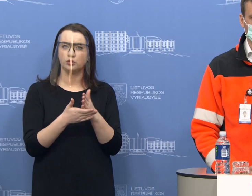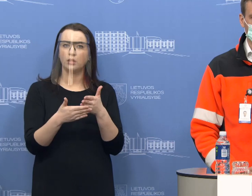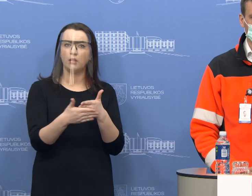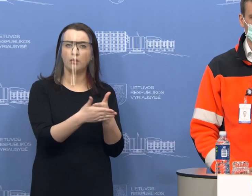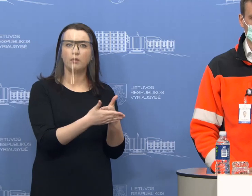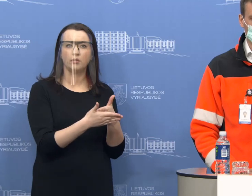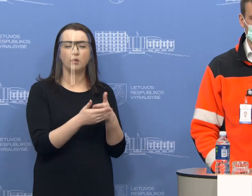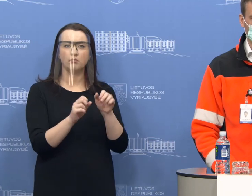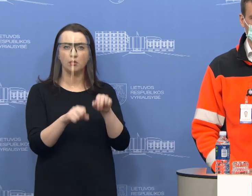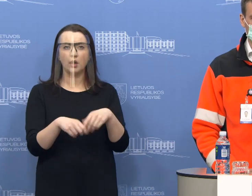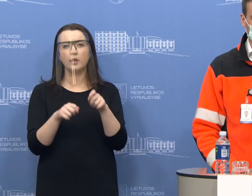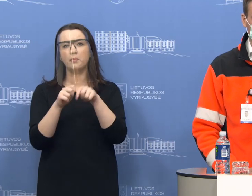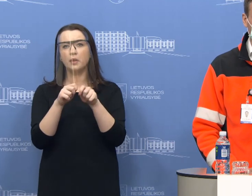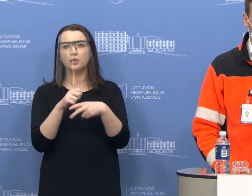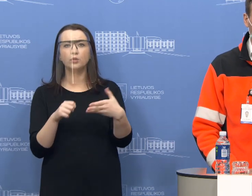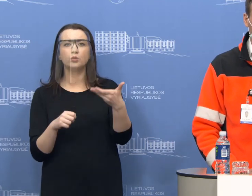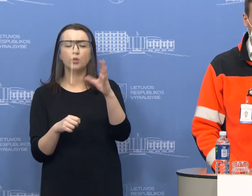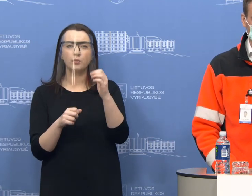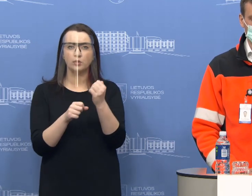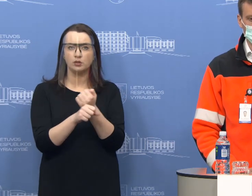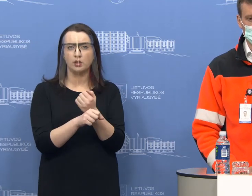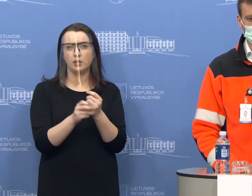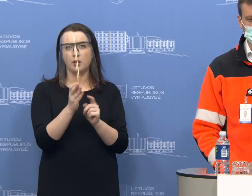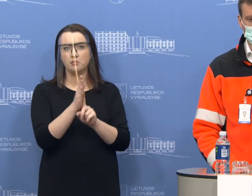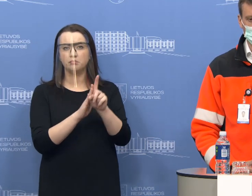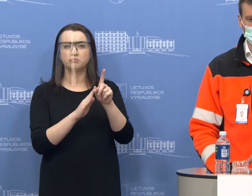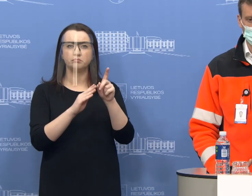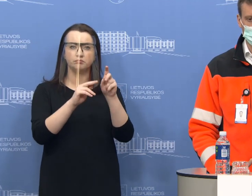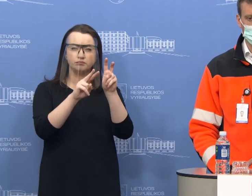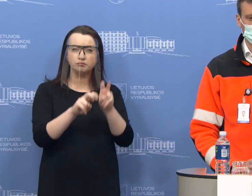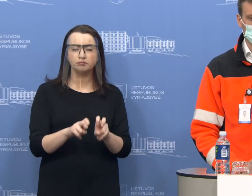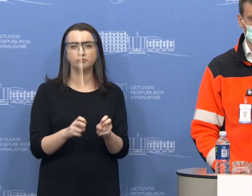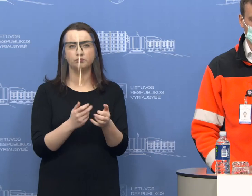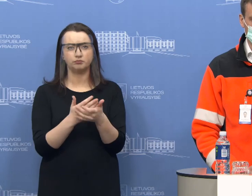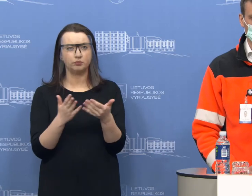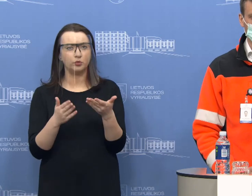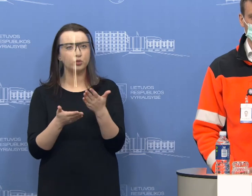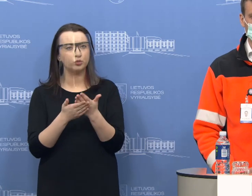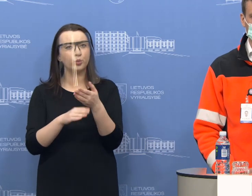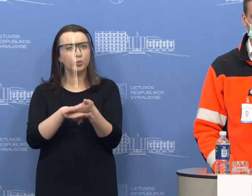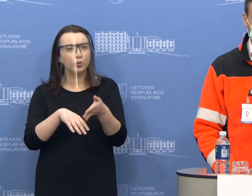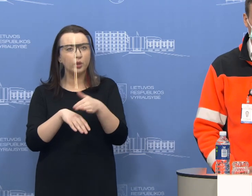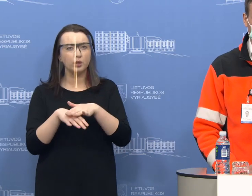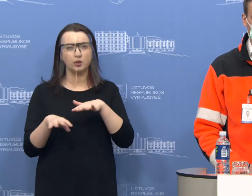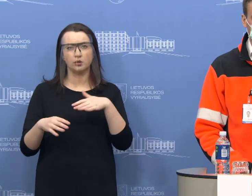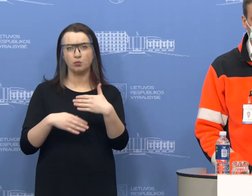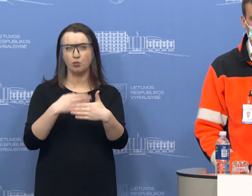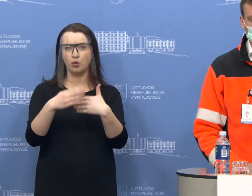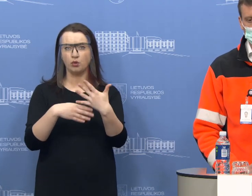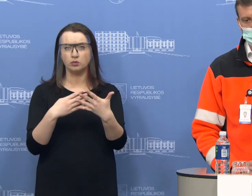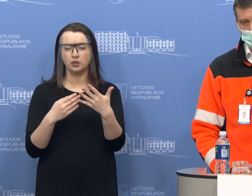tepinėlių tikrai pakankamai daug, tačiau jos reikia dar ir ištirti, ar ne, tai yra ir kita didemoji visame šitame procese, kuri turi didžiulį įteką